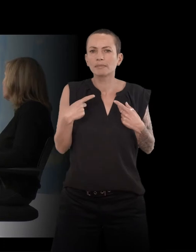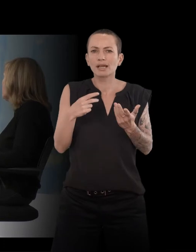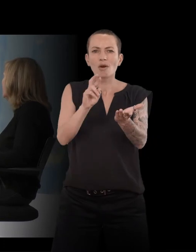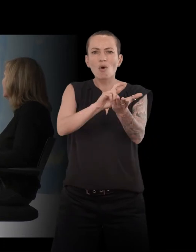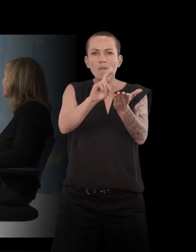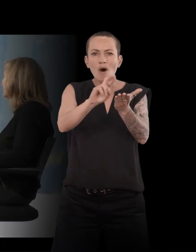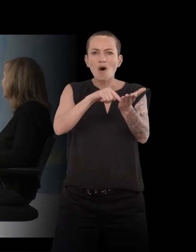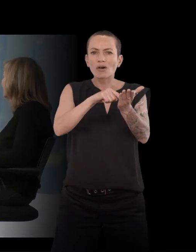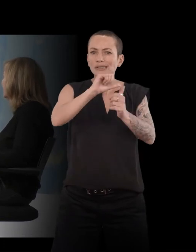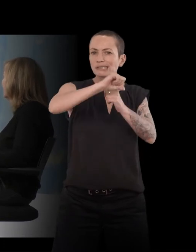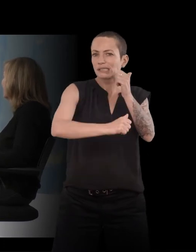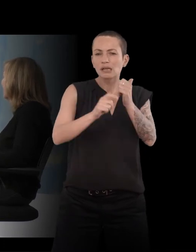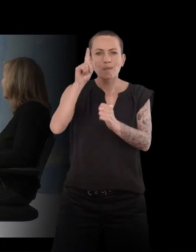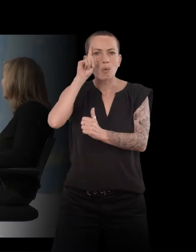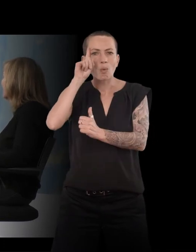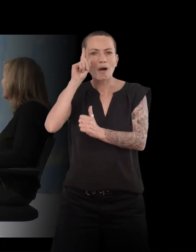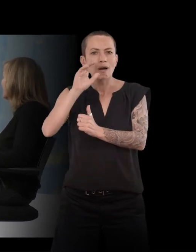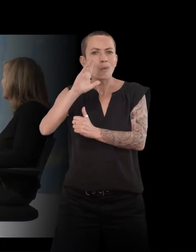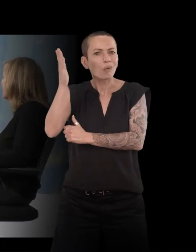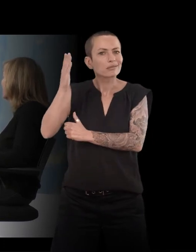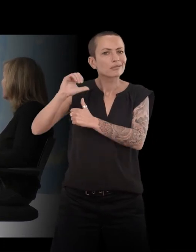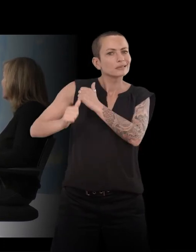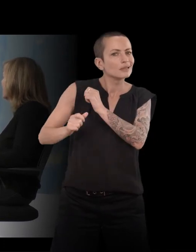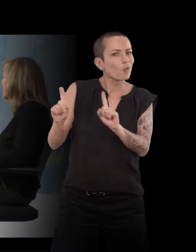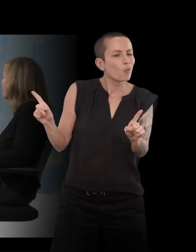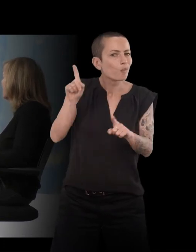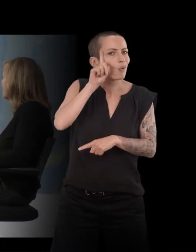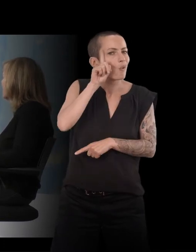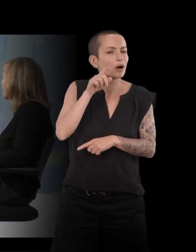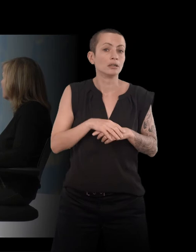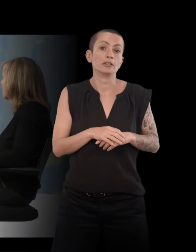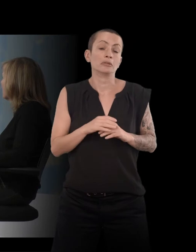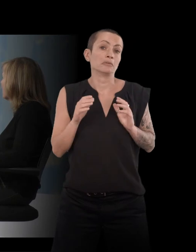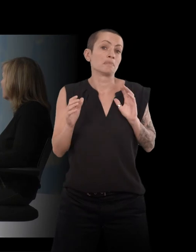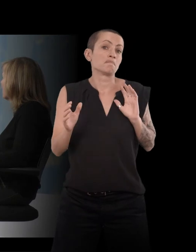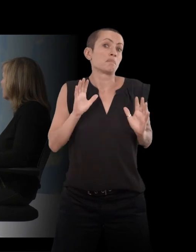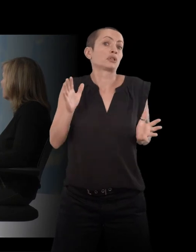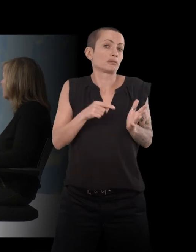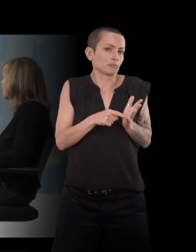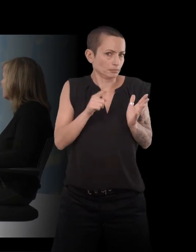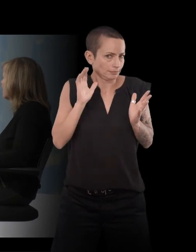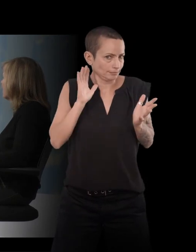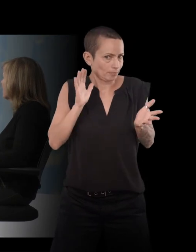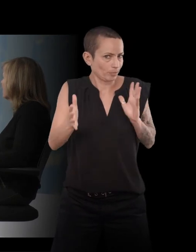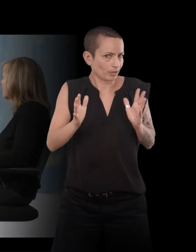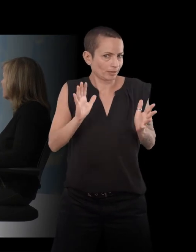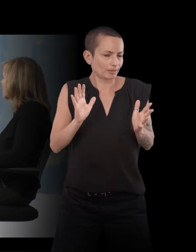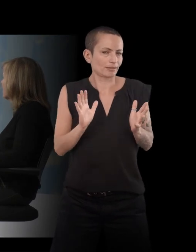récit ? Alors, peut-être, je dis bien peut-être, quand j'ai voulu faire du